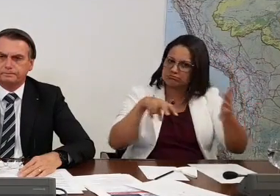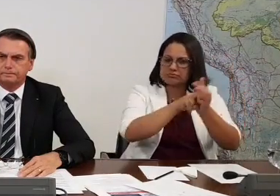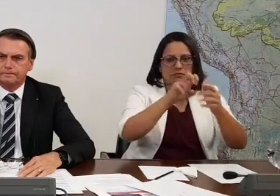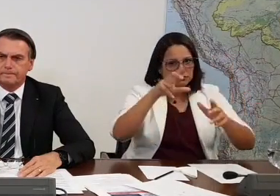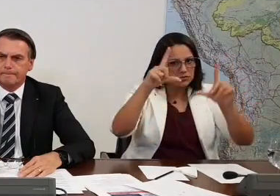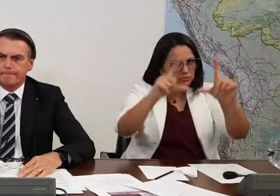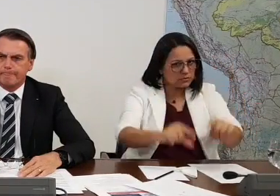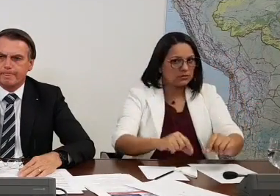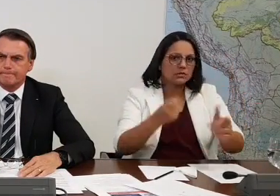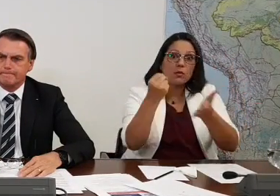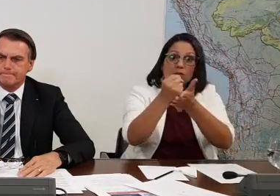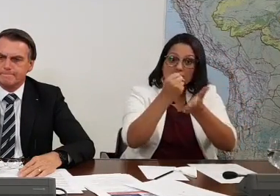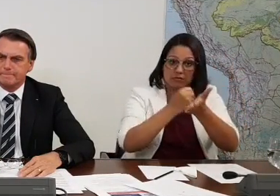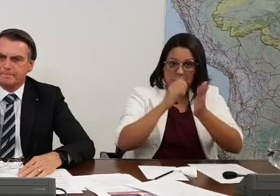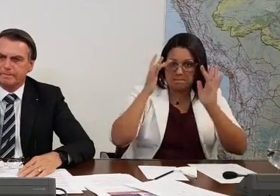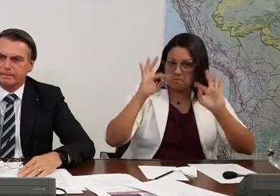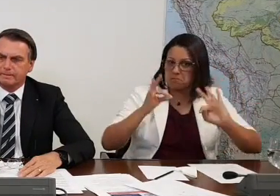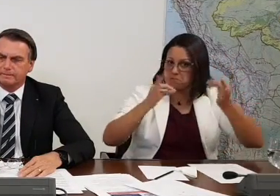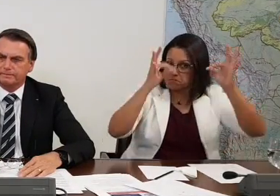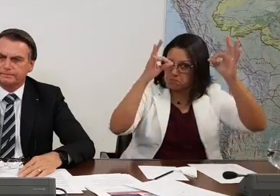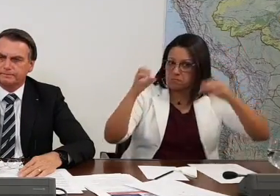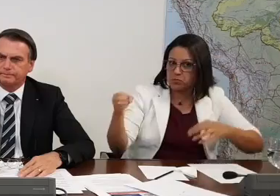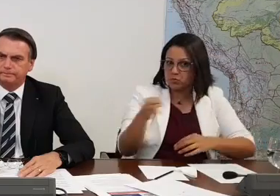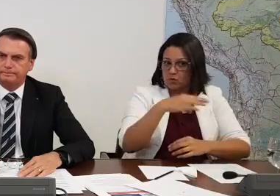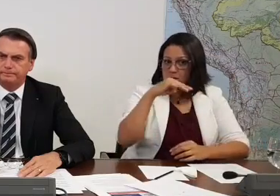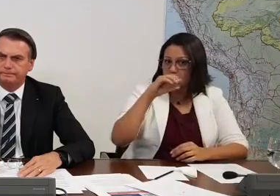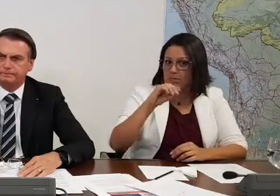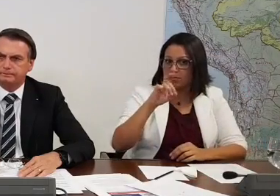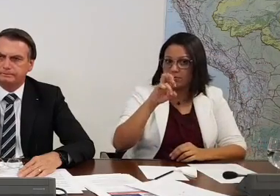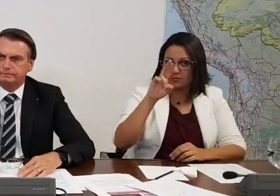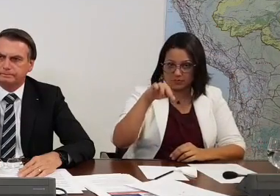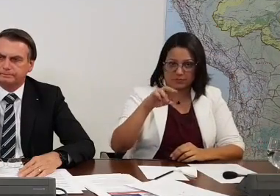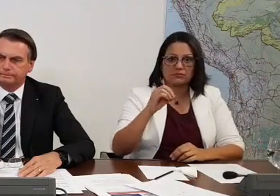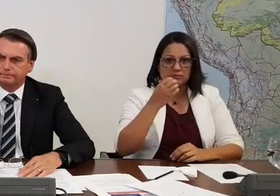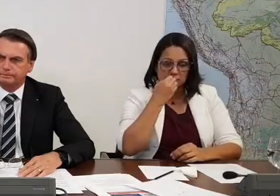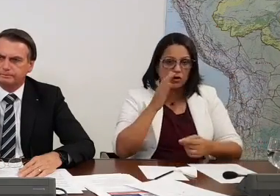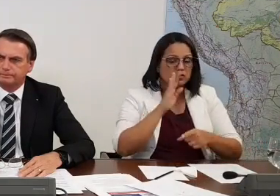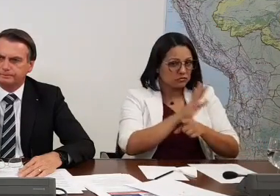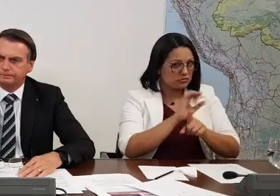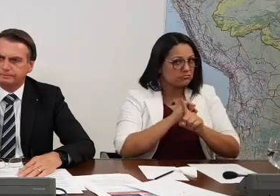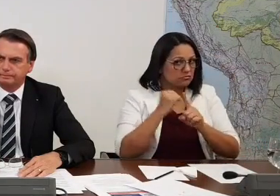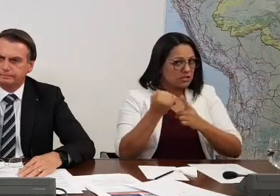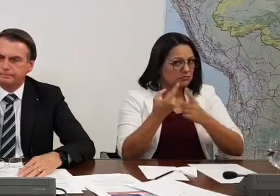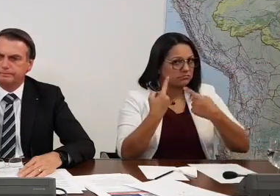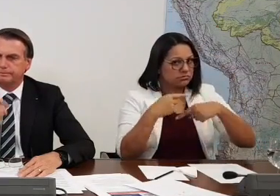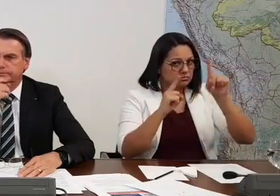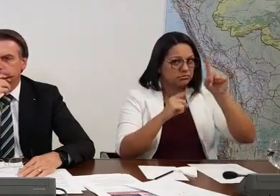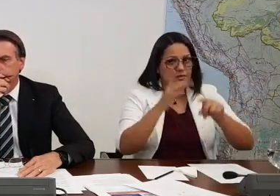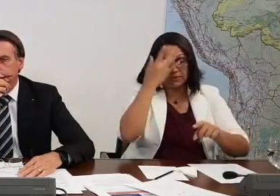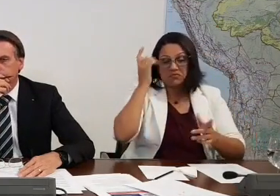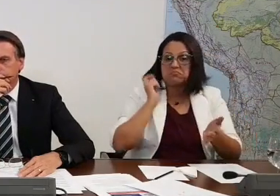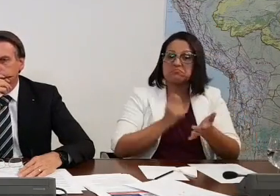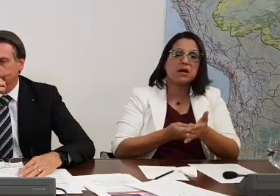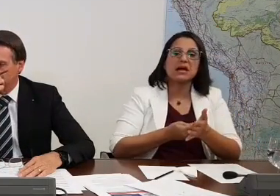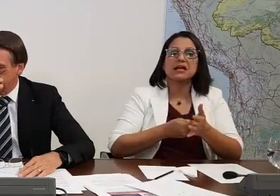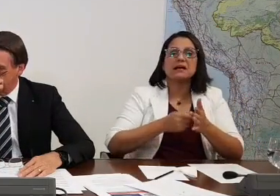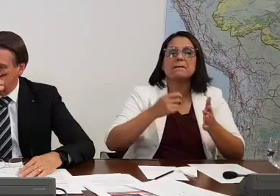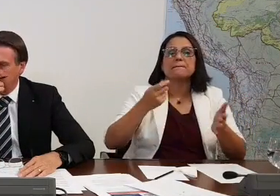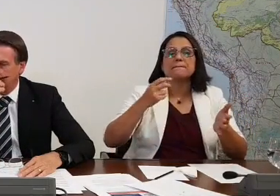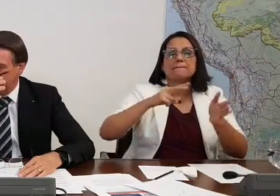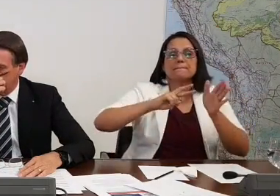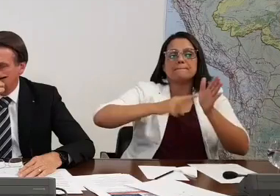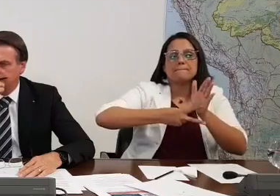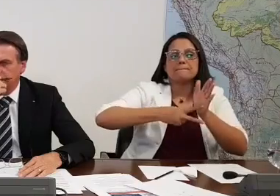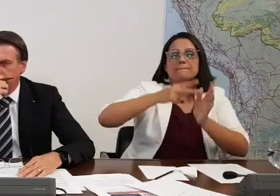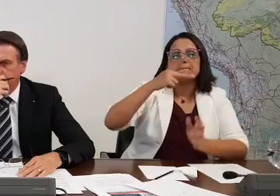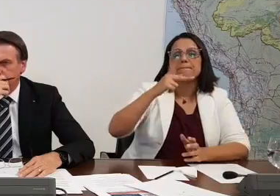contrato bastante moderno, que eu tenho certeza vai responder aí os interesses da sociedade. O usuário vai pagar uma tarifa de pedágio só naquela